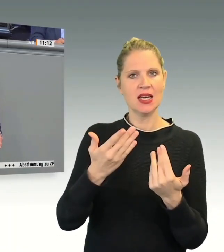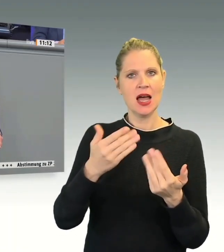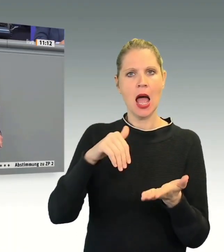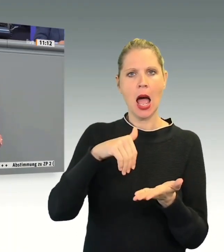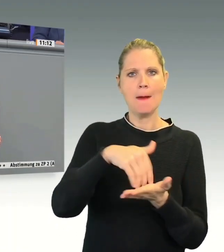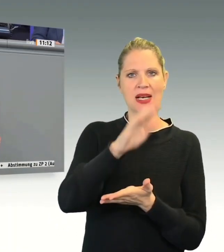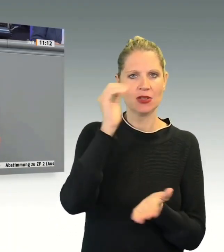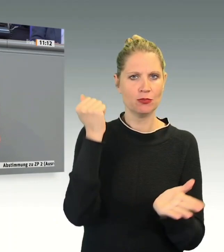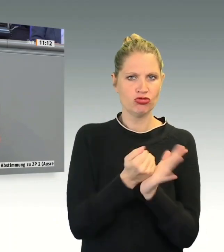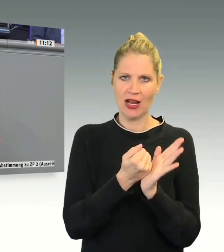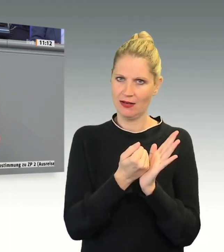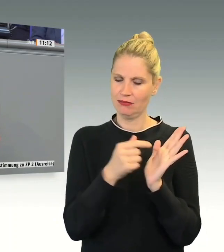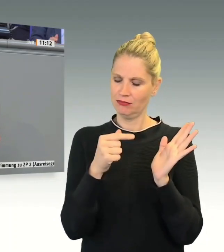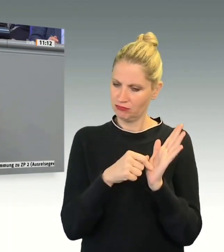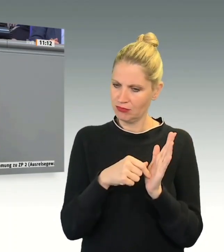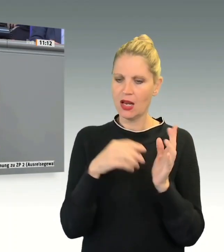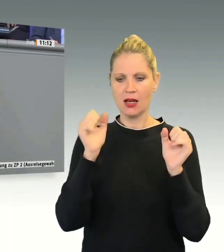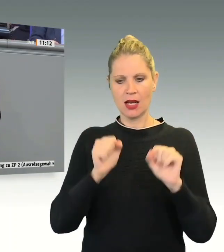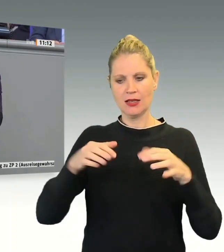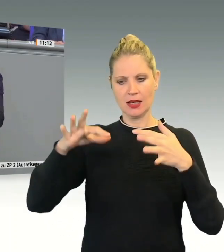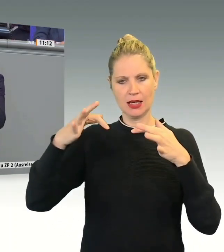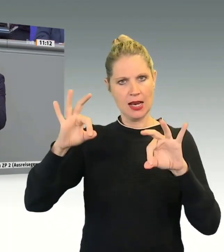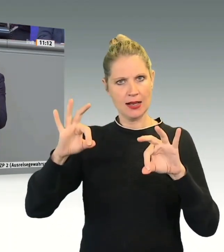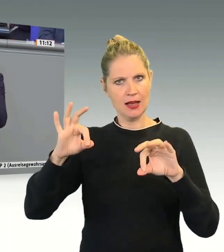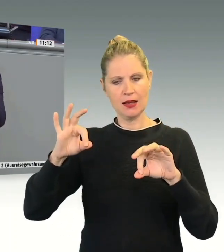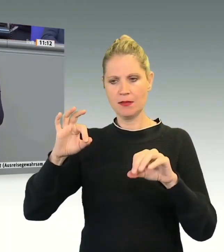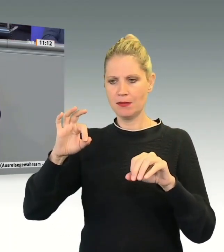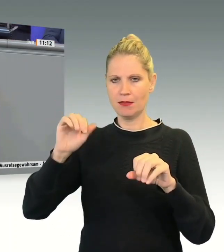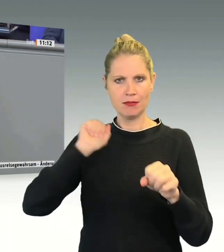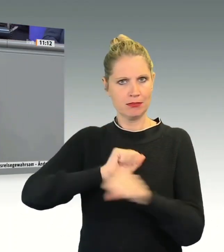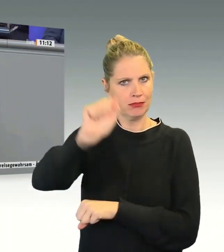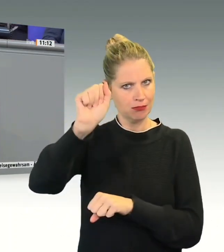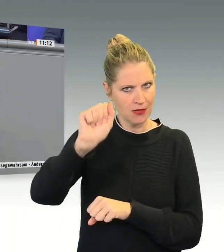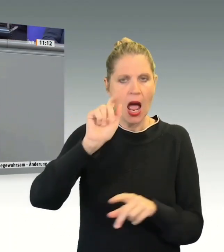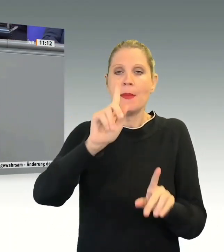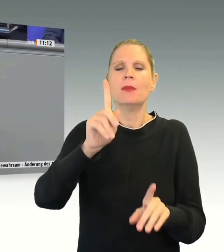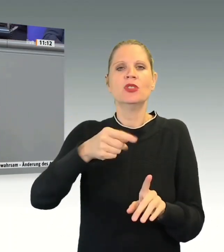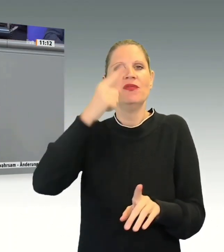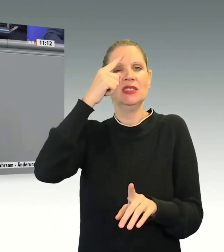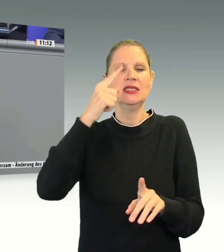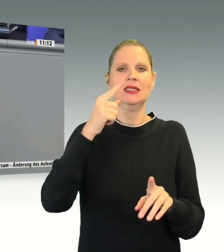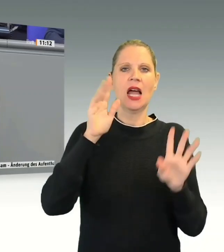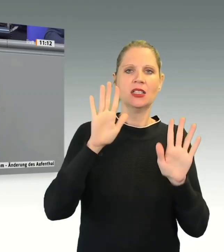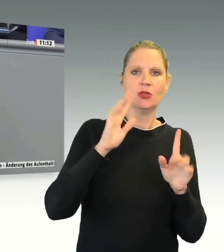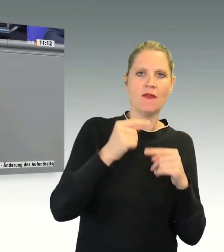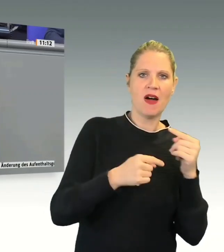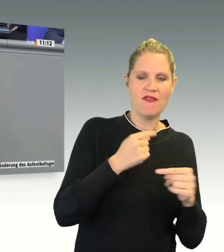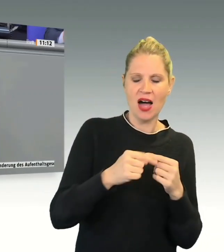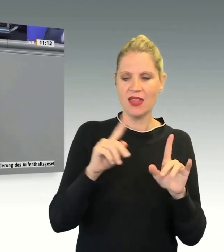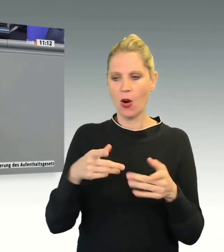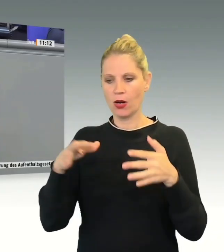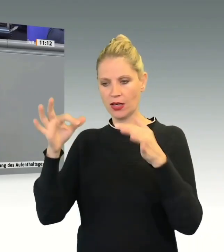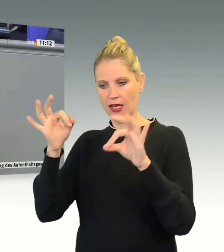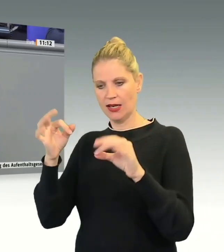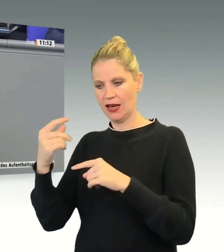Gegen den kann man gerichtlich vorgehen, und man muss wissen, dass sowohl das Asylverfahren als auch die gerichtlichen Verfahren, die sich hinten